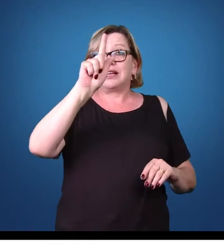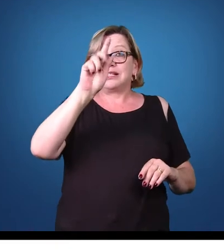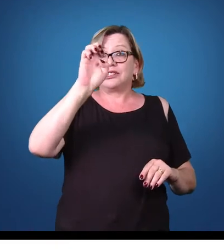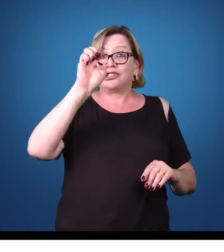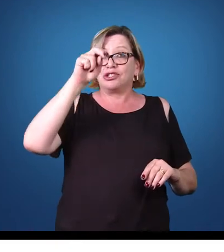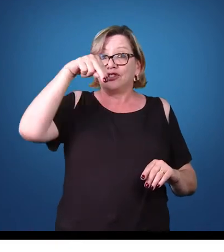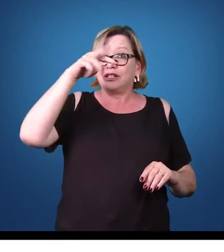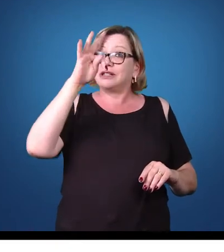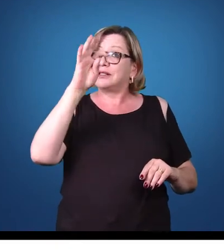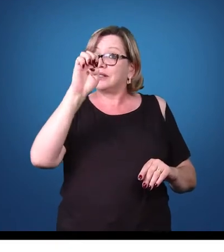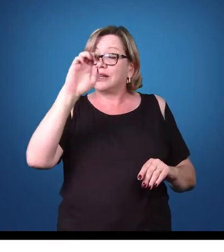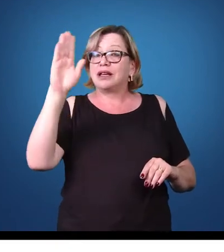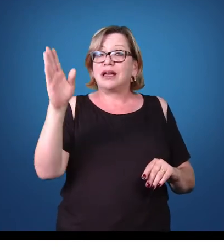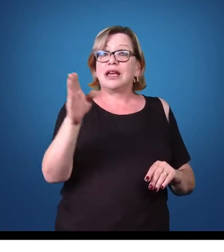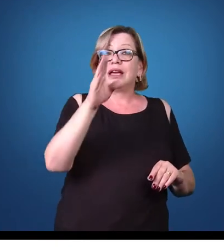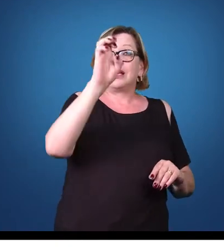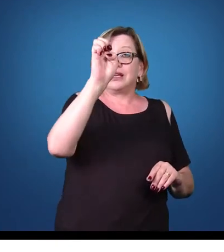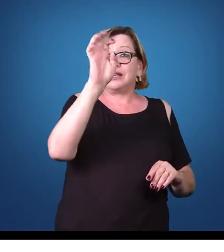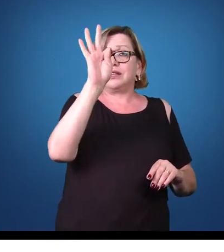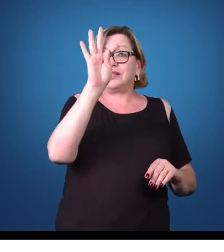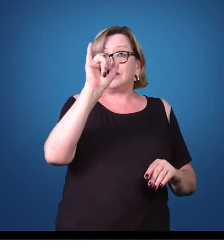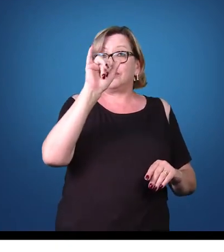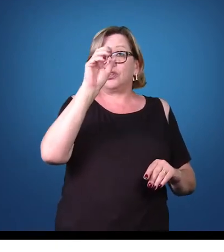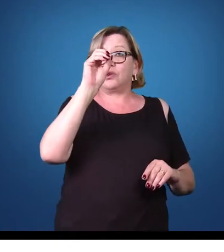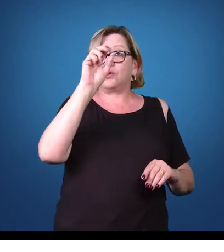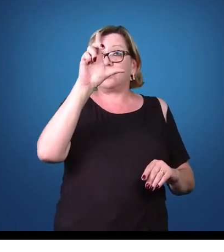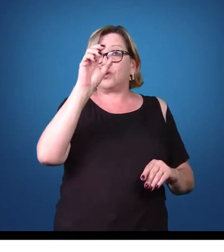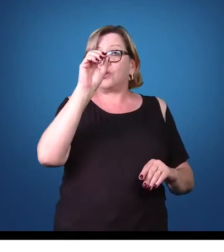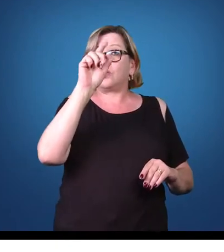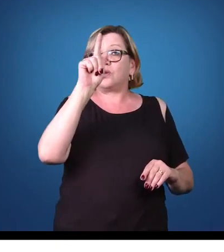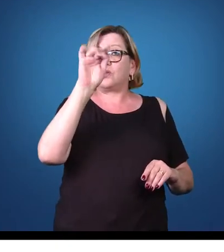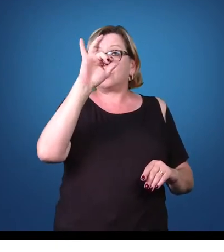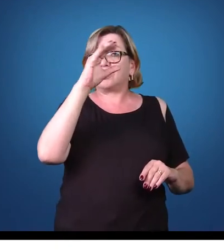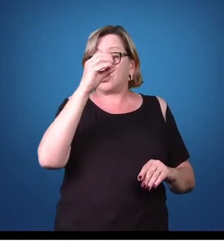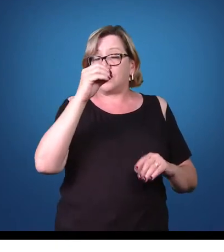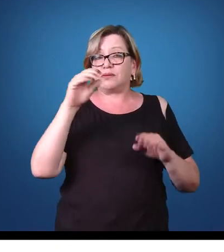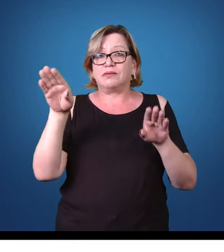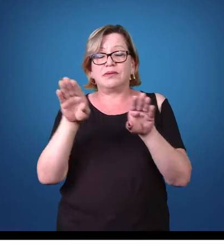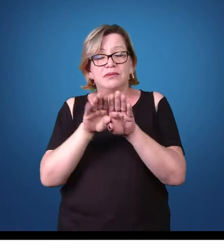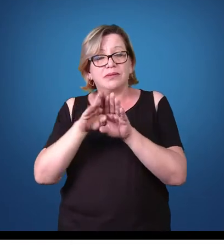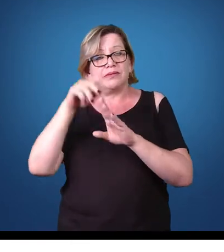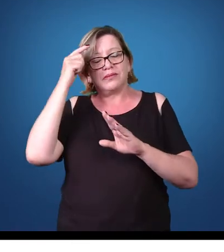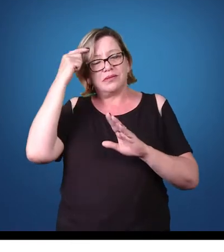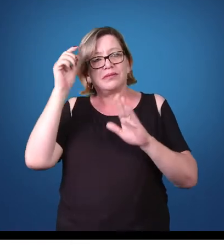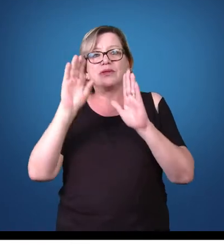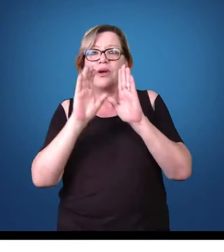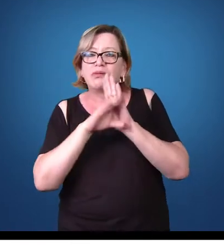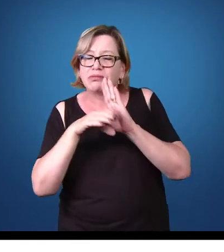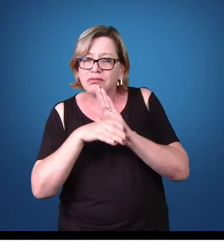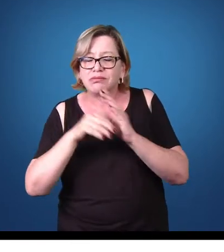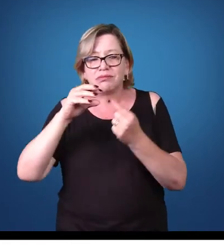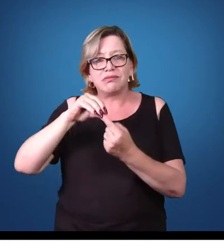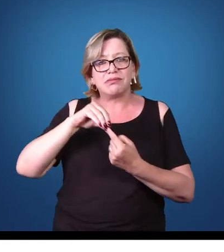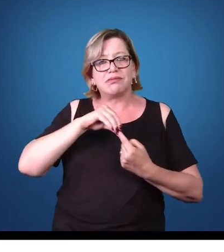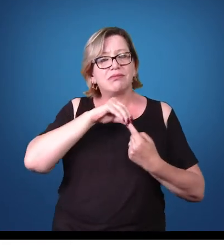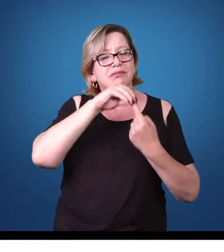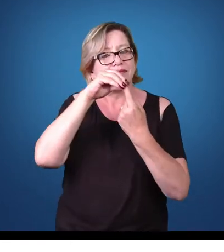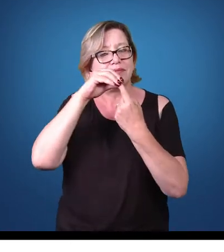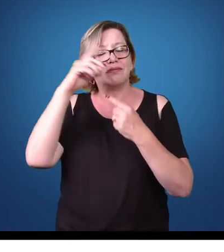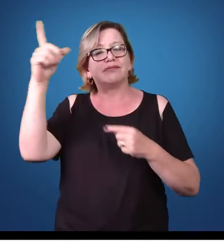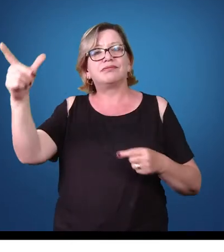doença. Ainda considerando os conceitos de parasitologia, os principais conceitos, nós temos